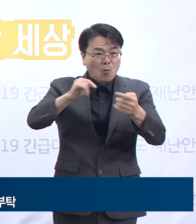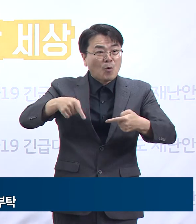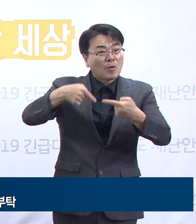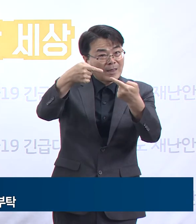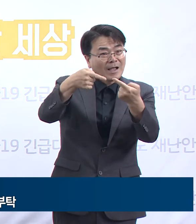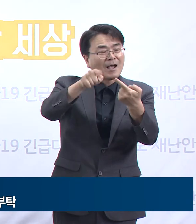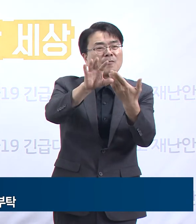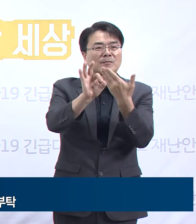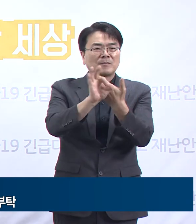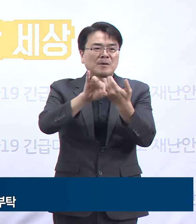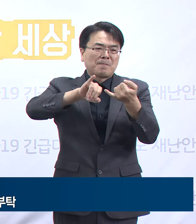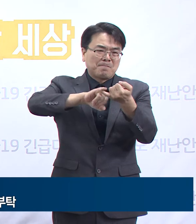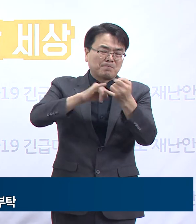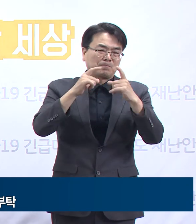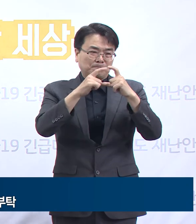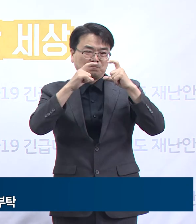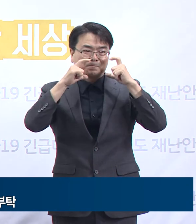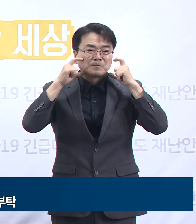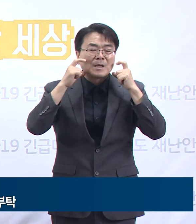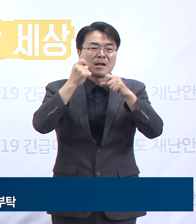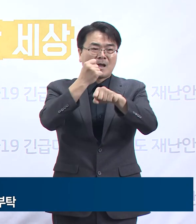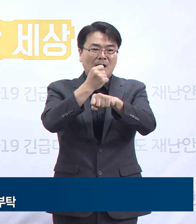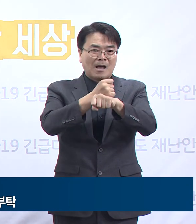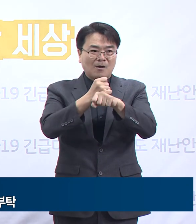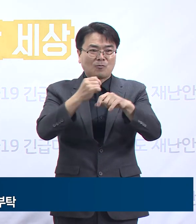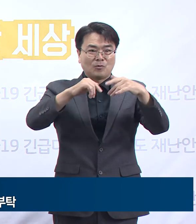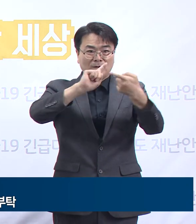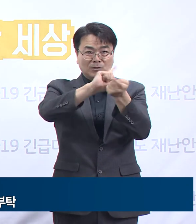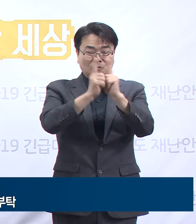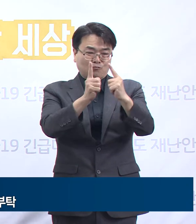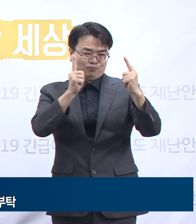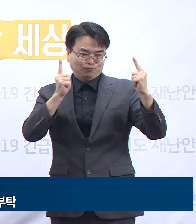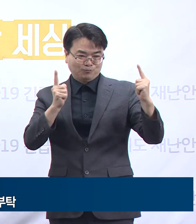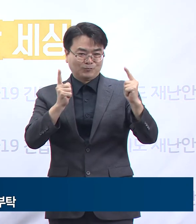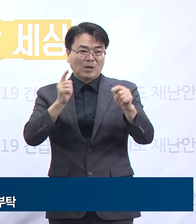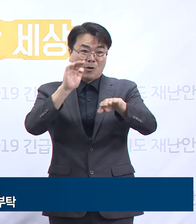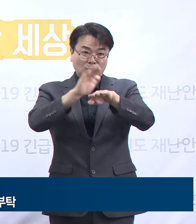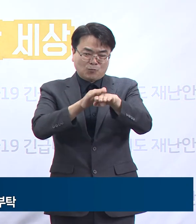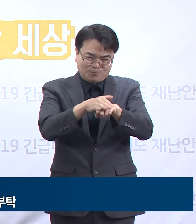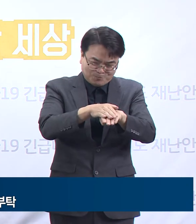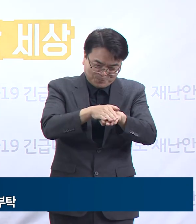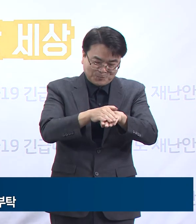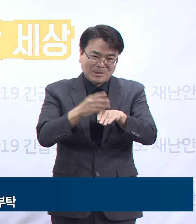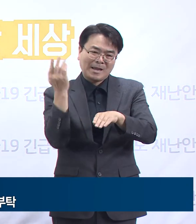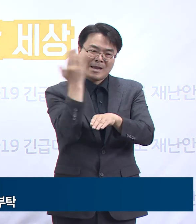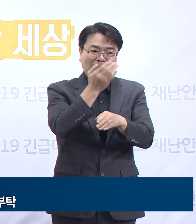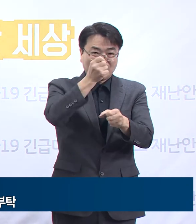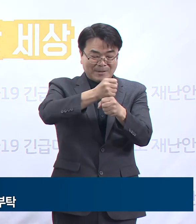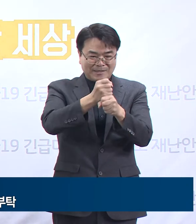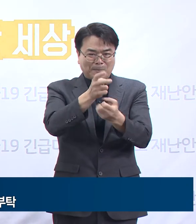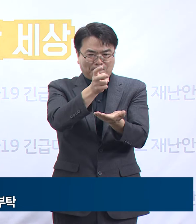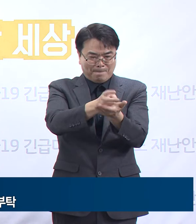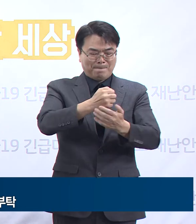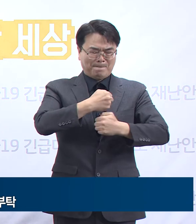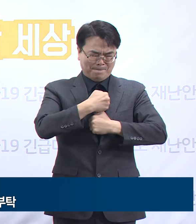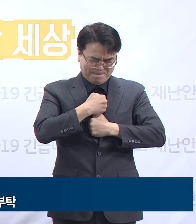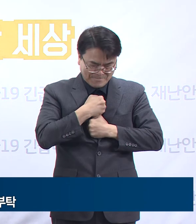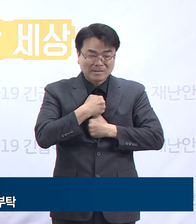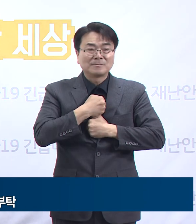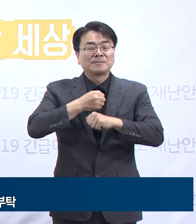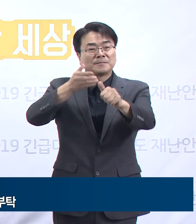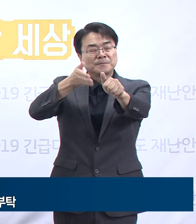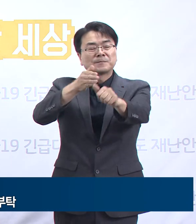반드시 마스크를 착용하고 거리 두기, 손 씻기 등의 방역수칙들을 철저히 이행하여 주시길